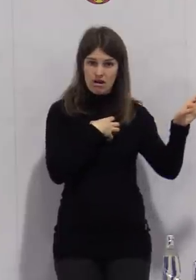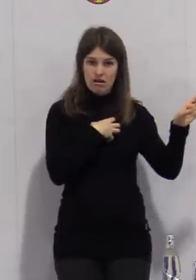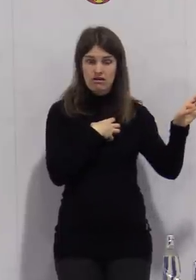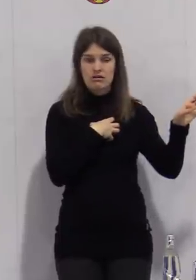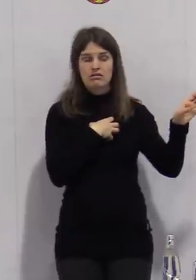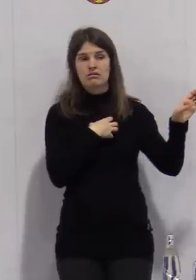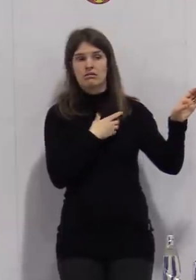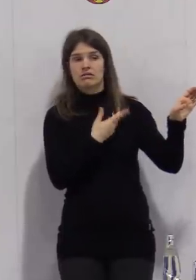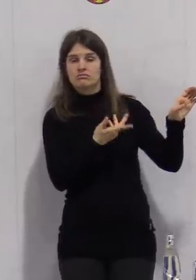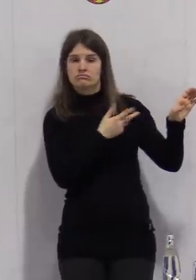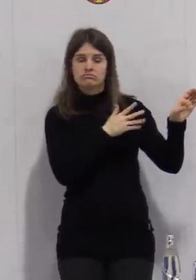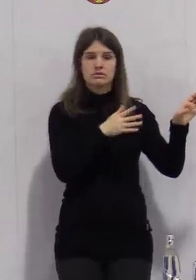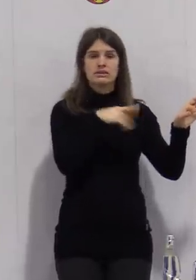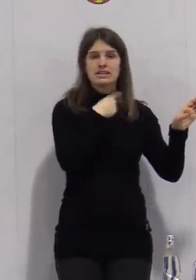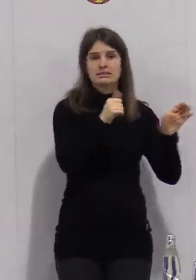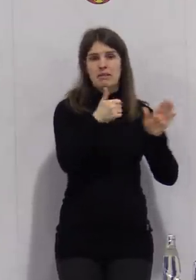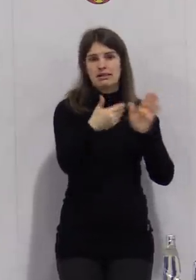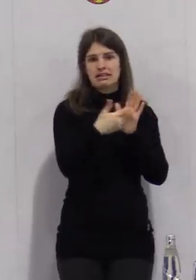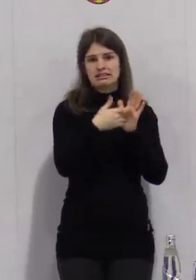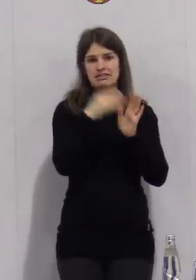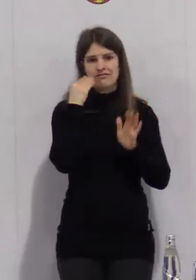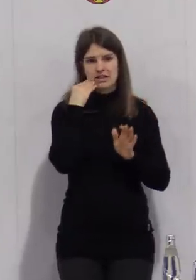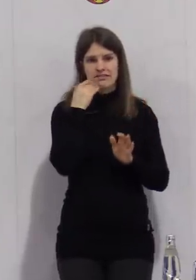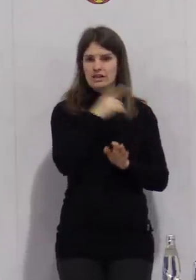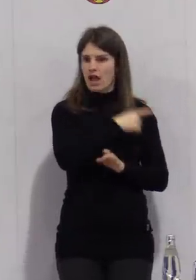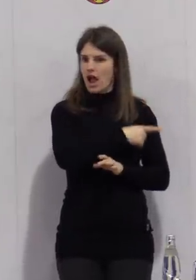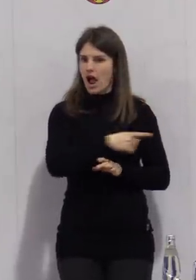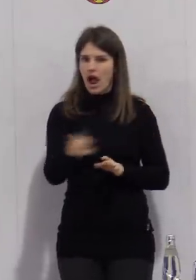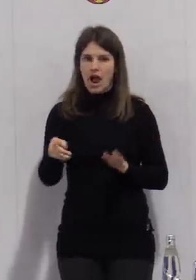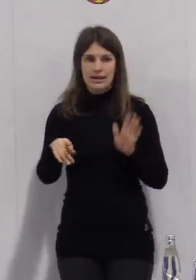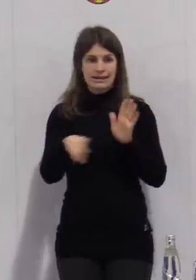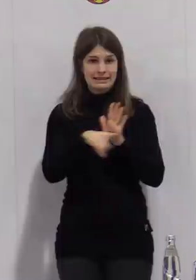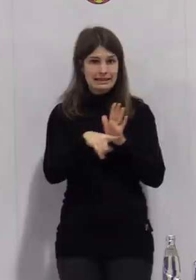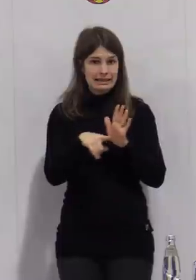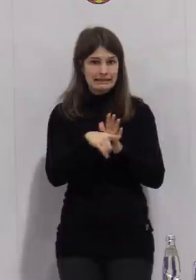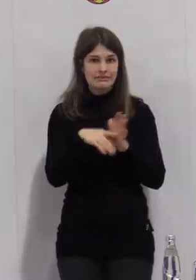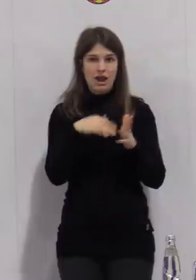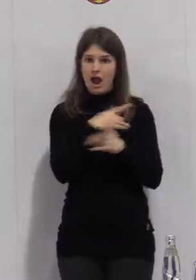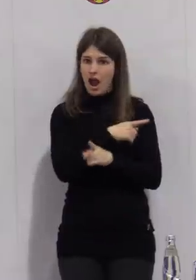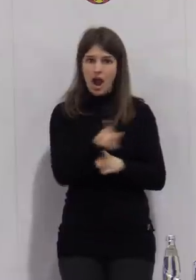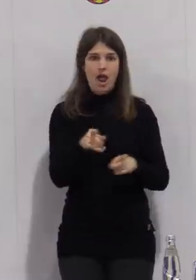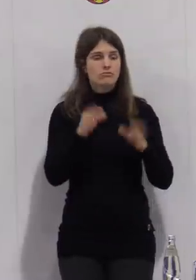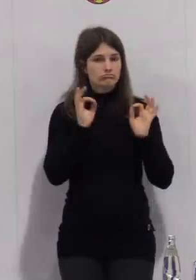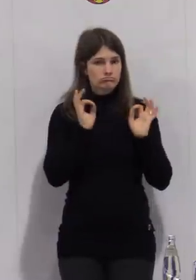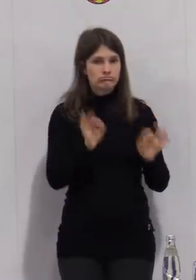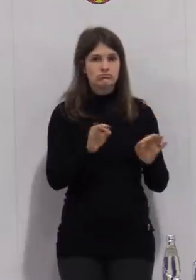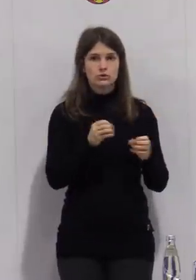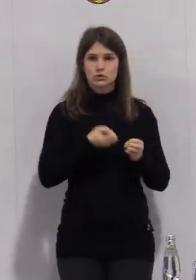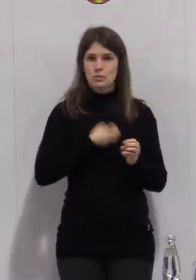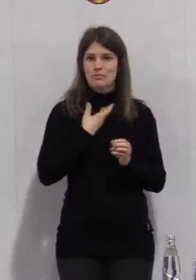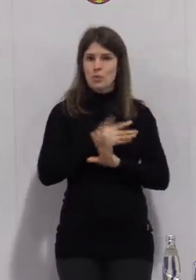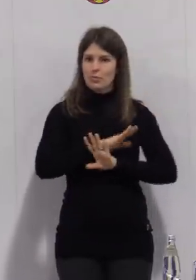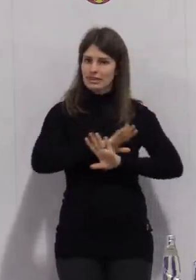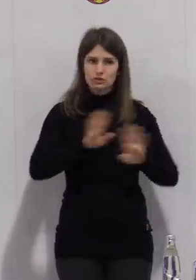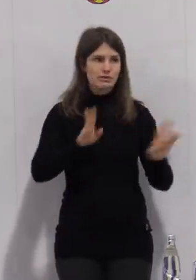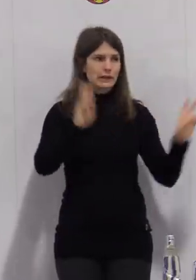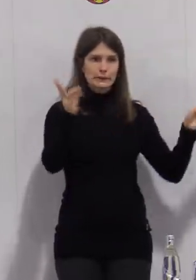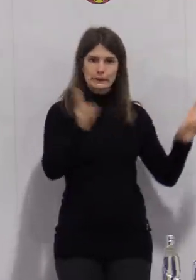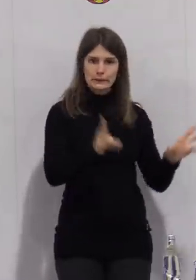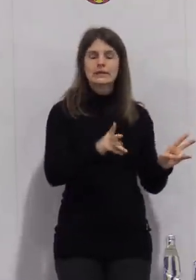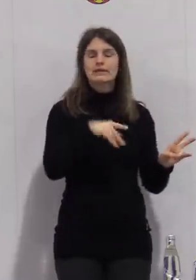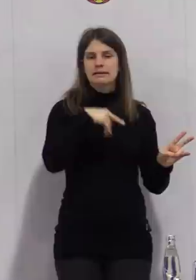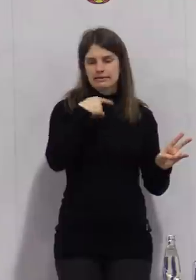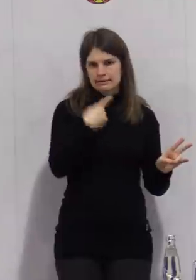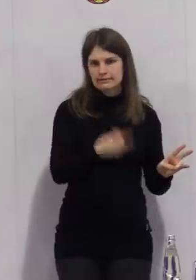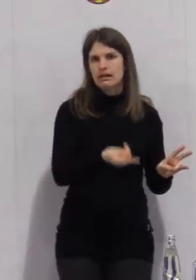erfolgt. Wenn alle Familienmitglieder negativ sein sollten und positiv, also ohne Symptome so, dann wäre